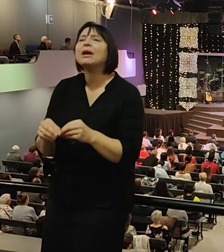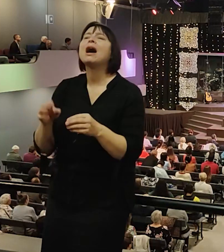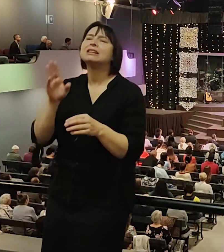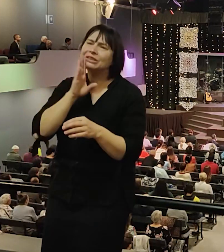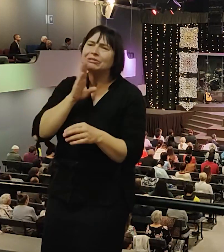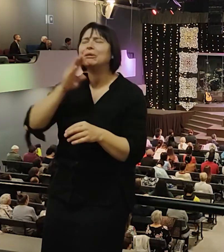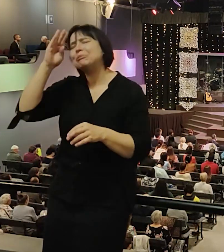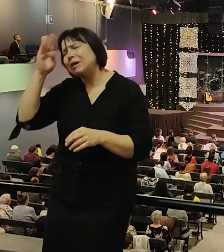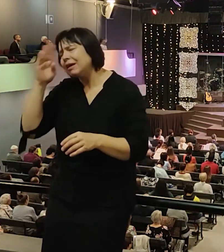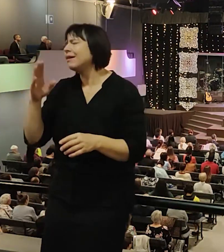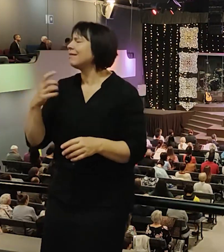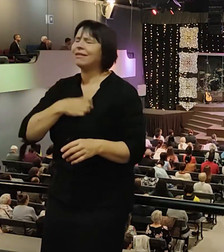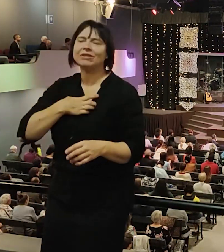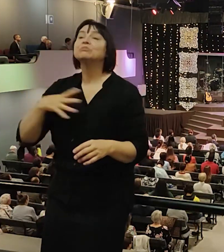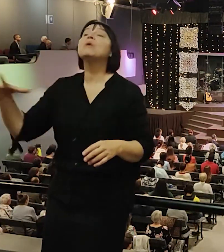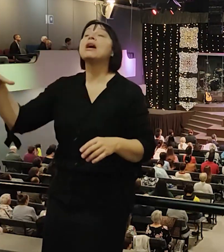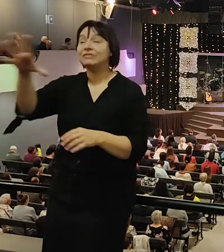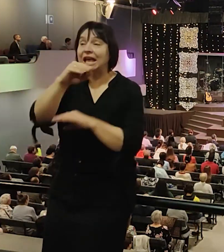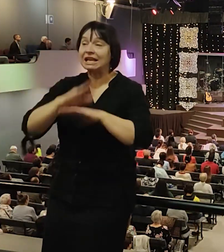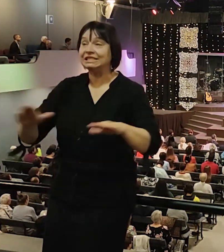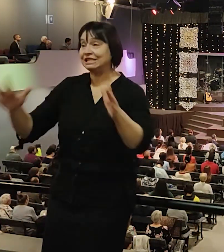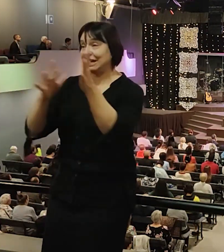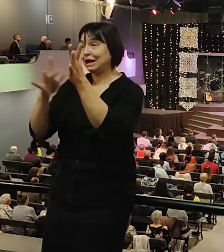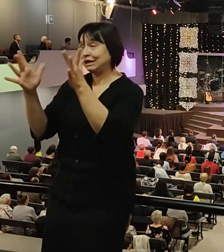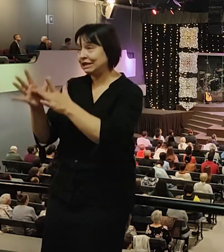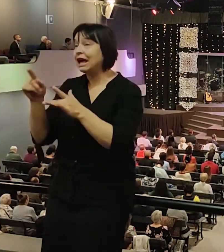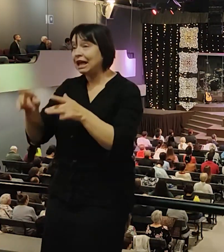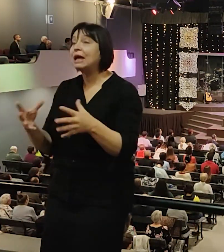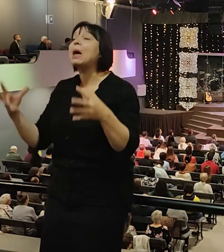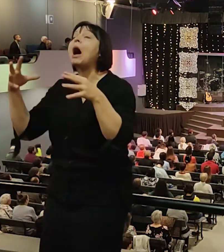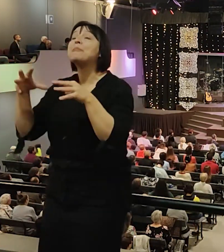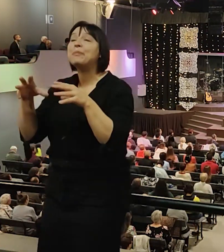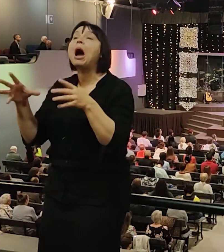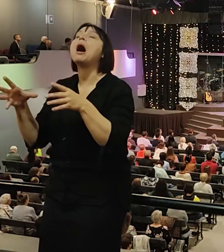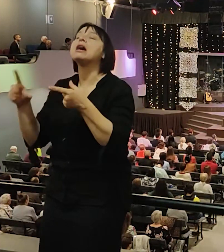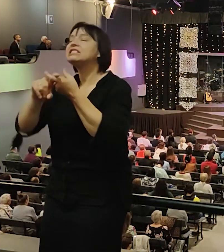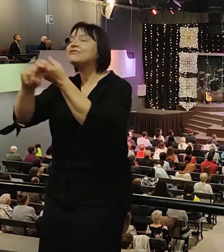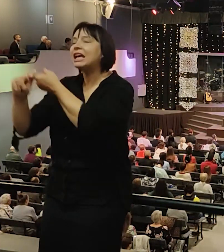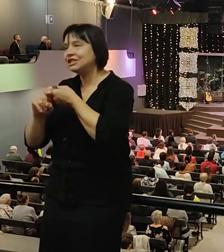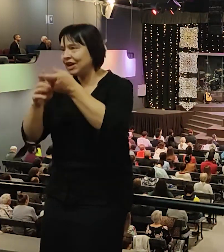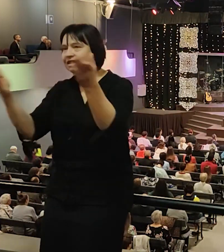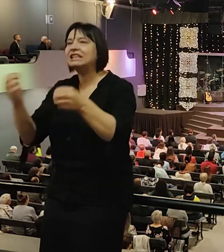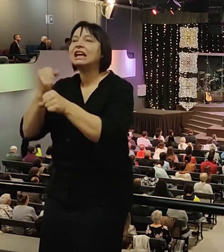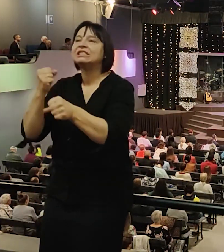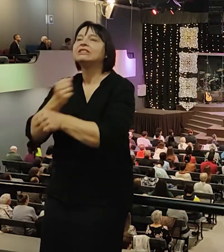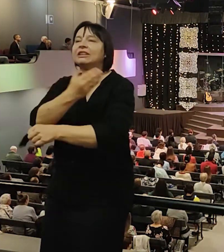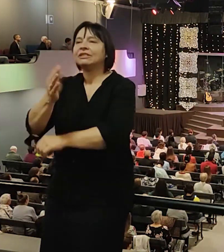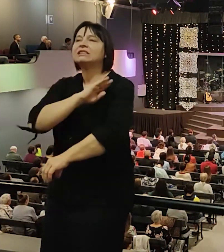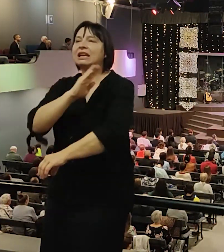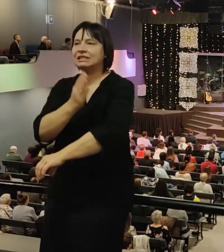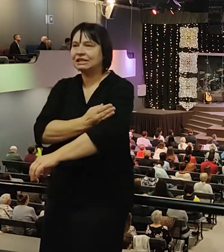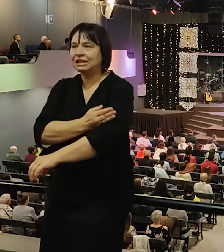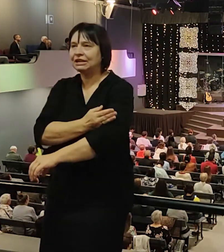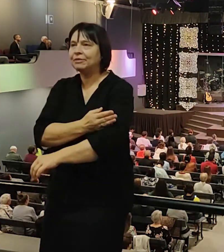дети Иисуса Христа. Это объединяет нас и делает нас сильными. И мужественно в нашей жизни.